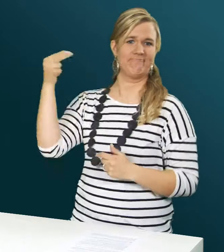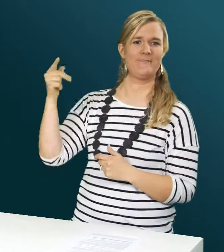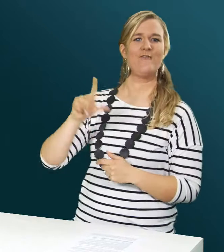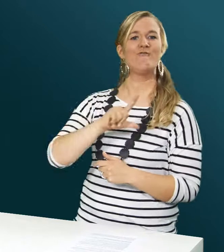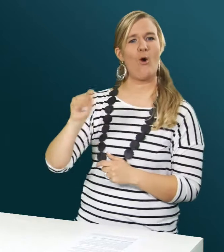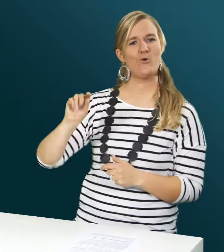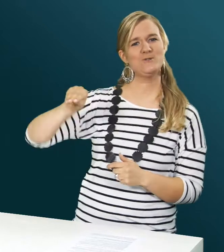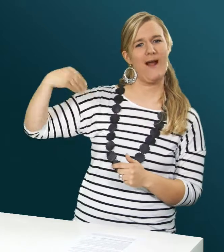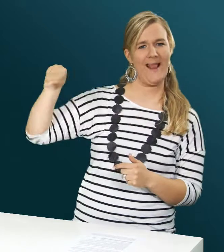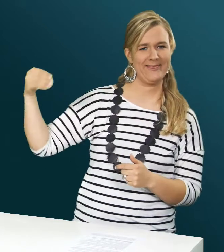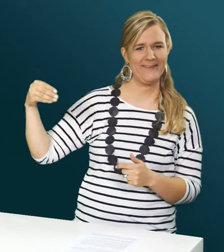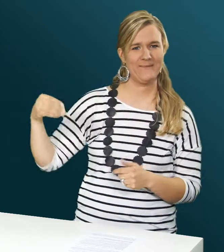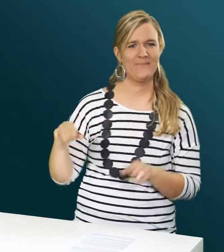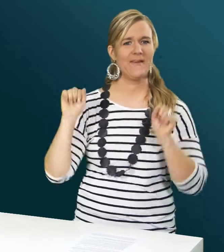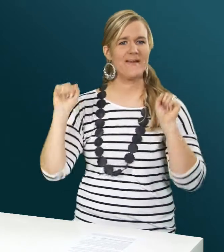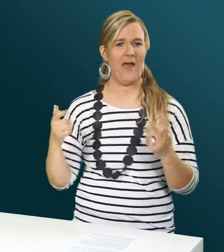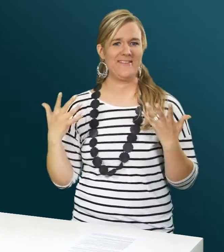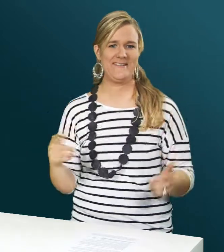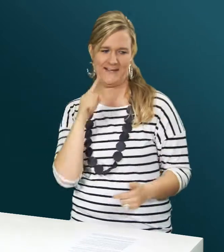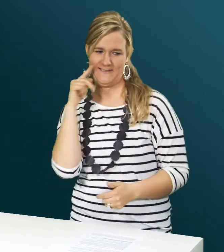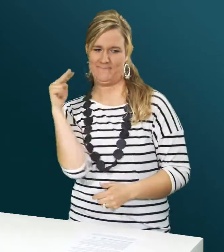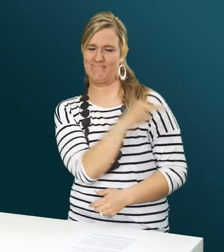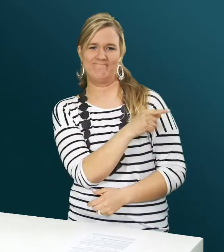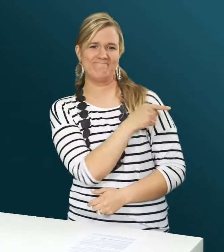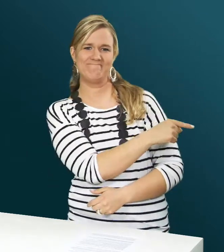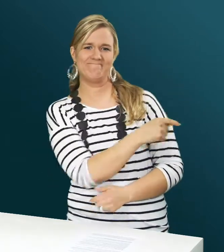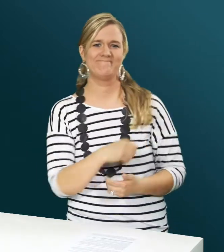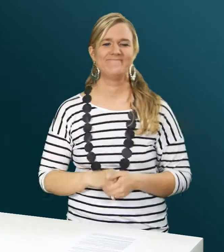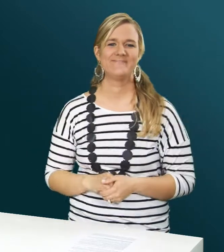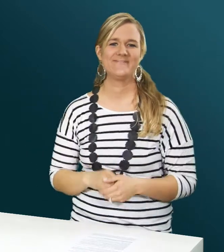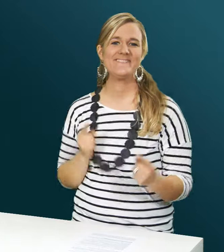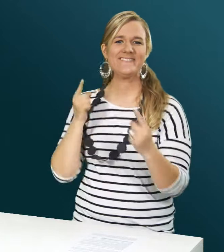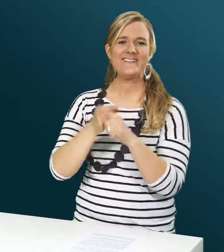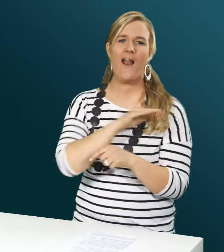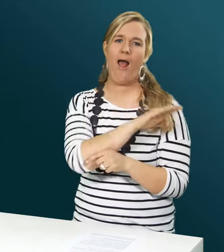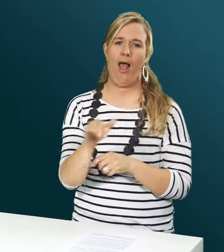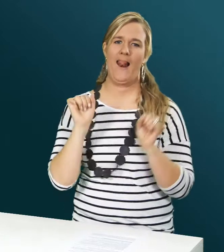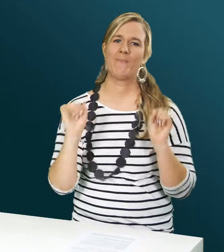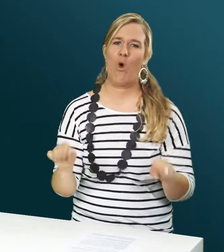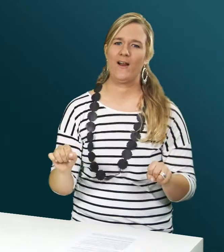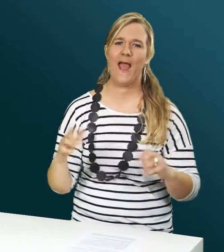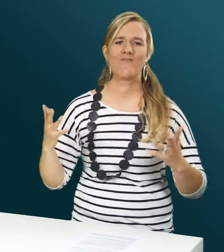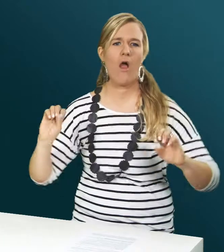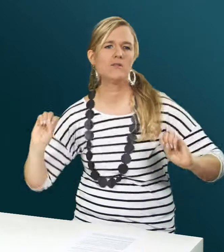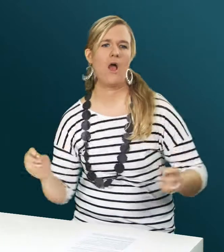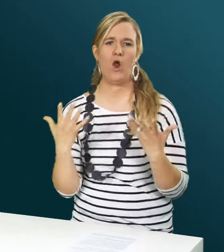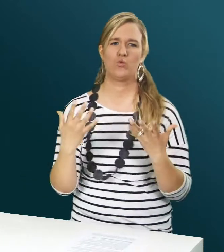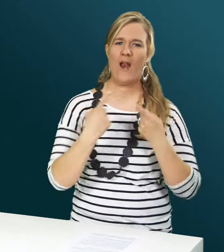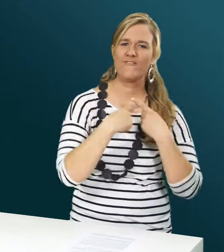den Focus Kalender, den Sie hier auf der rechten Seite sehen können. Dieser ermöglicht es, sich mittels